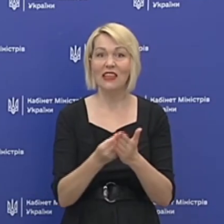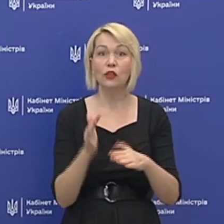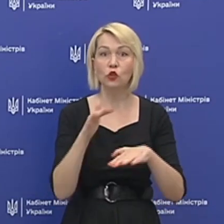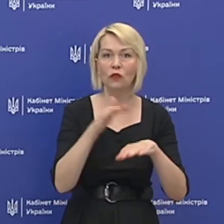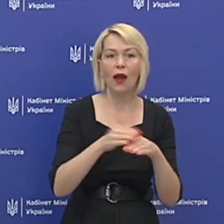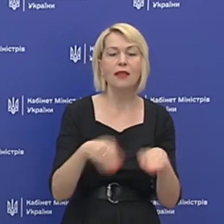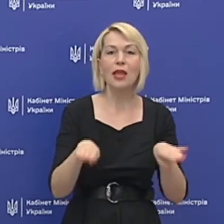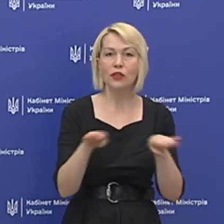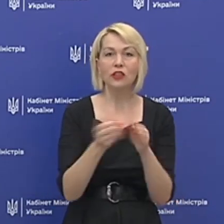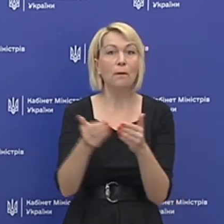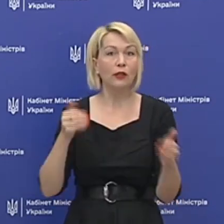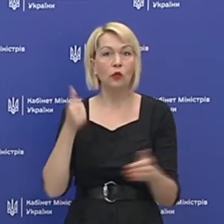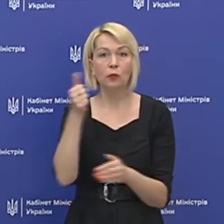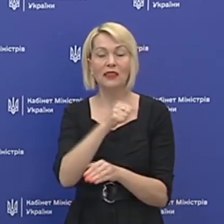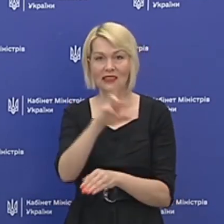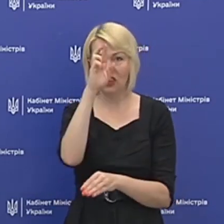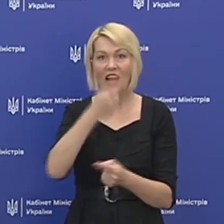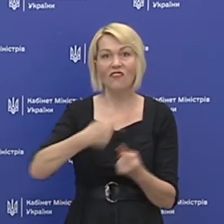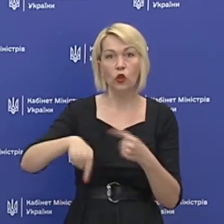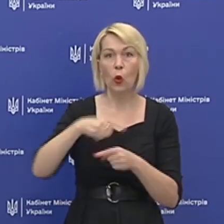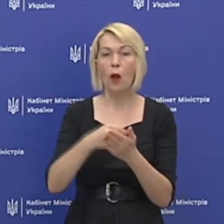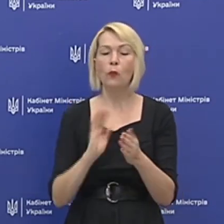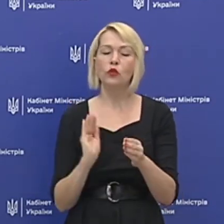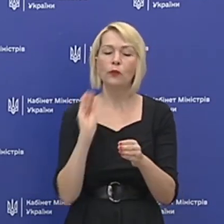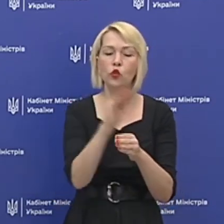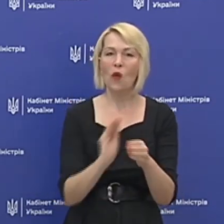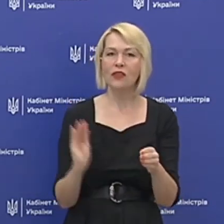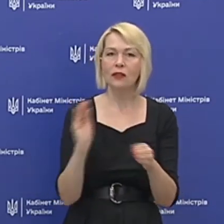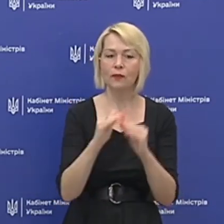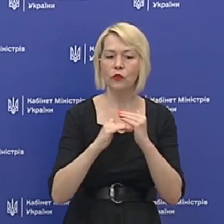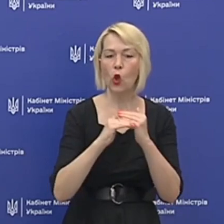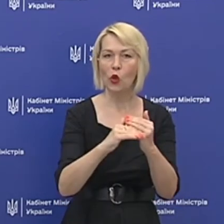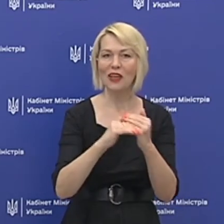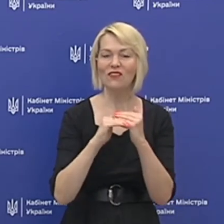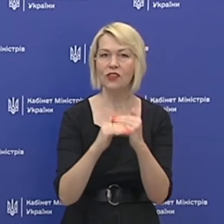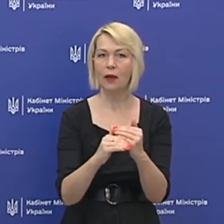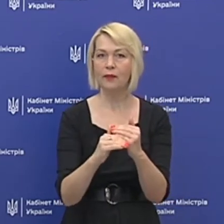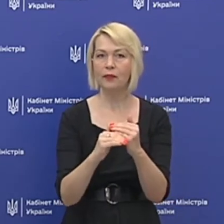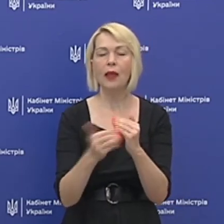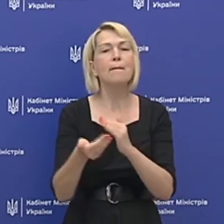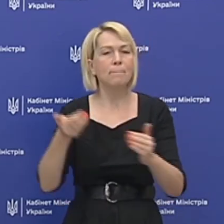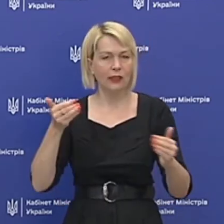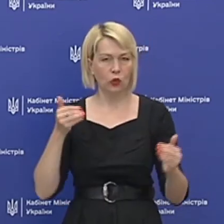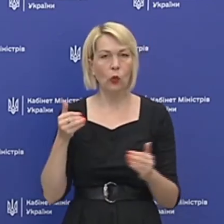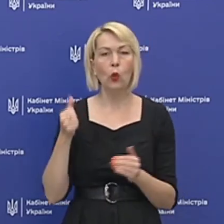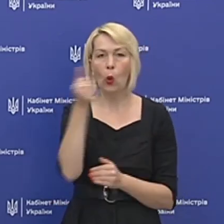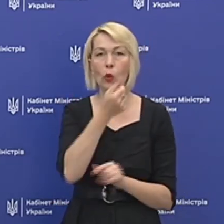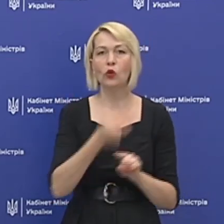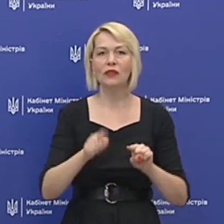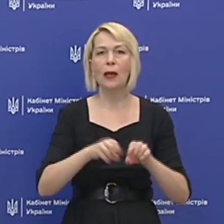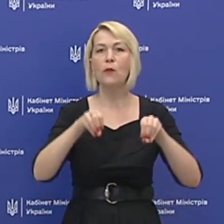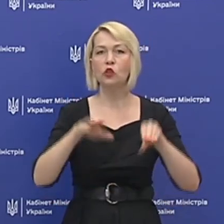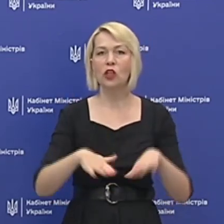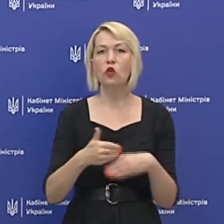в минулому році з державного бюджету, ми будемо дофінансувати до рівня минулого року. Ця постанова